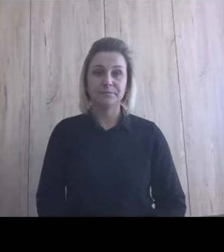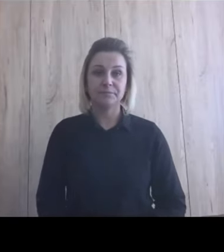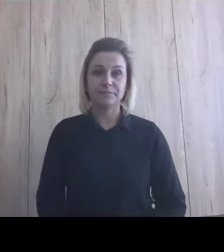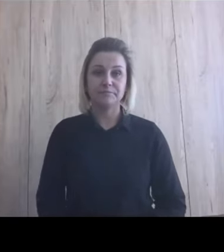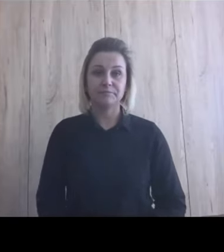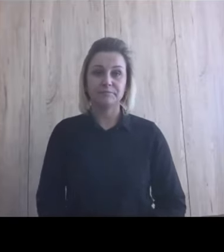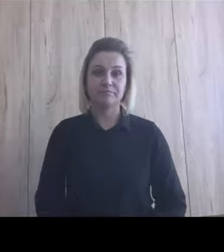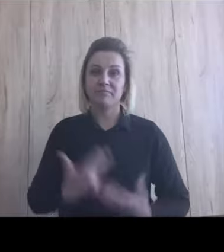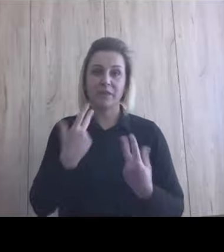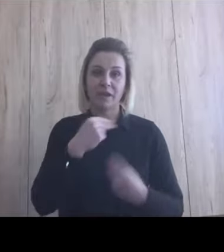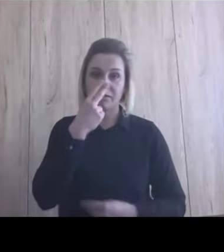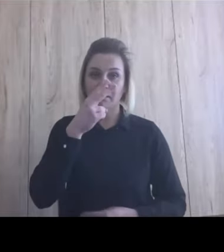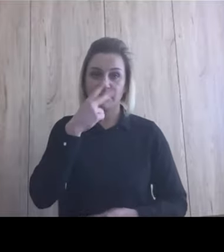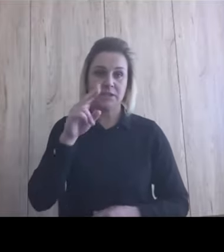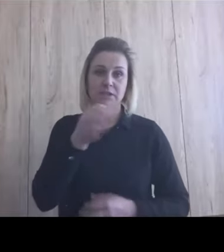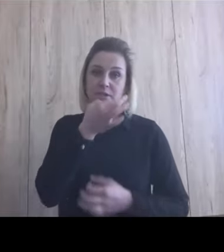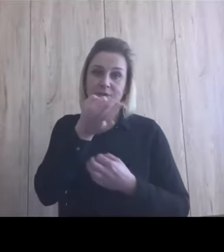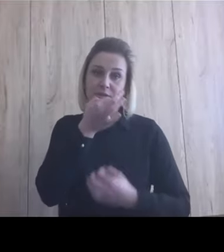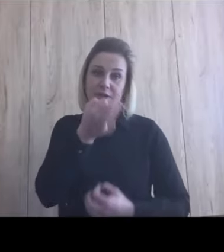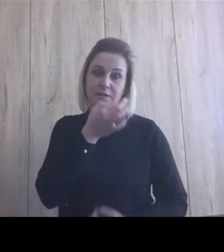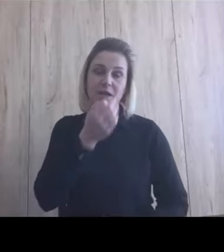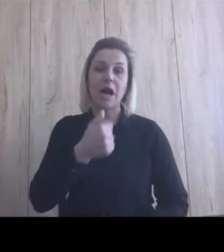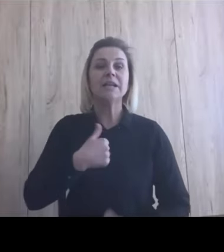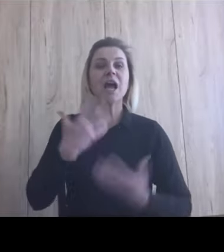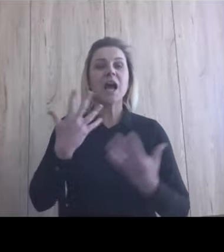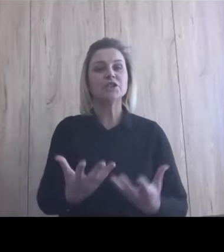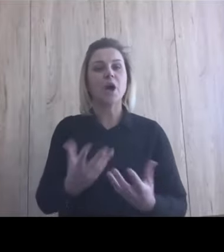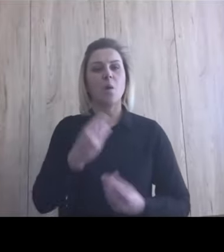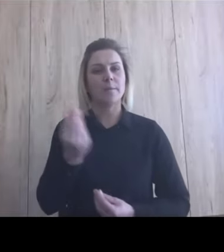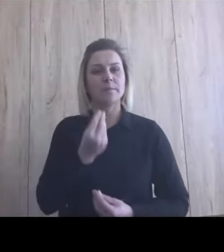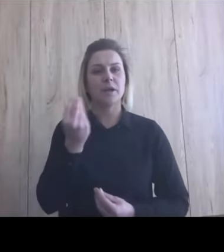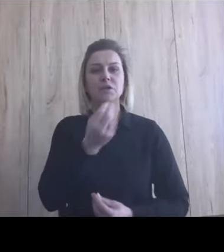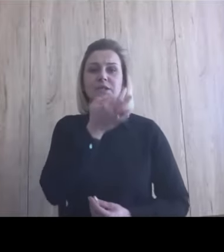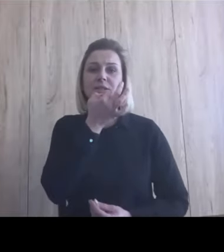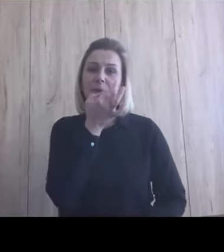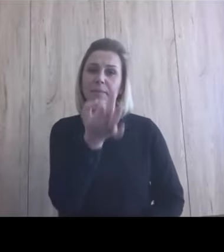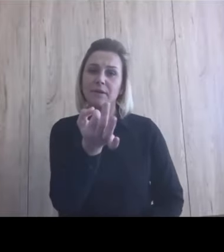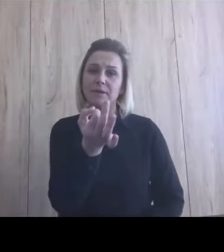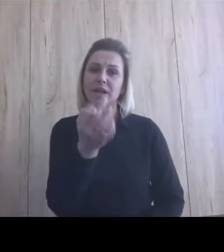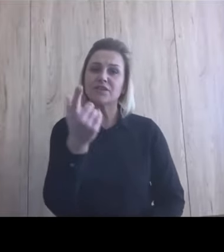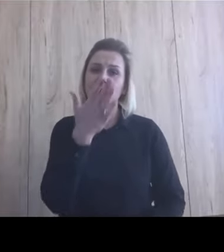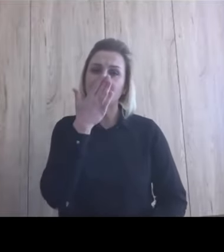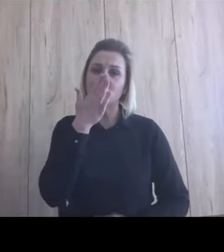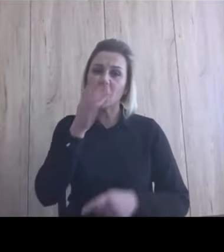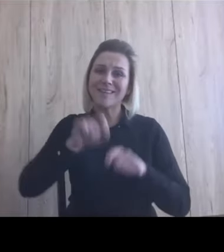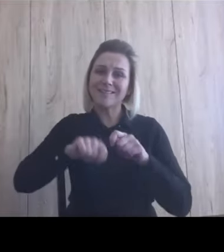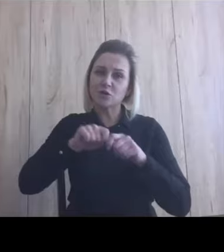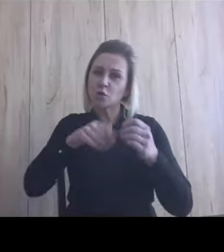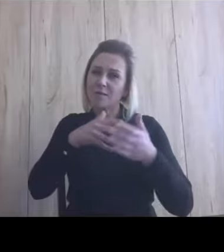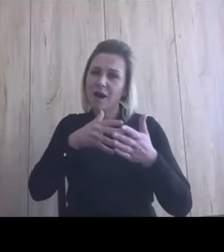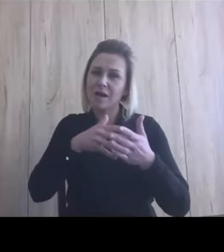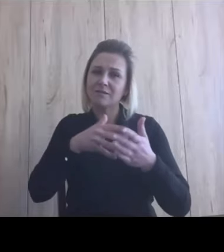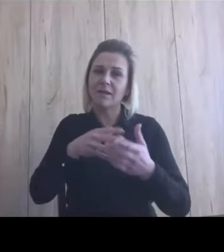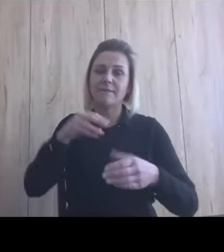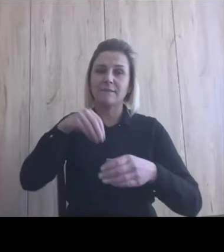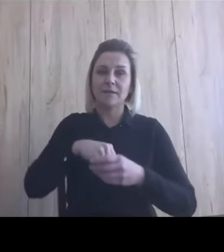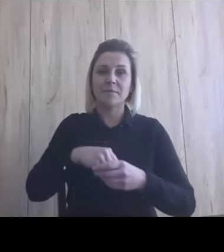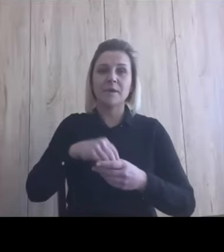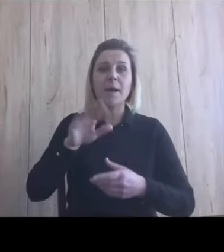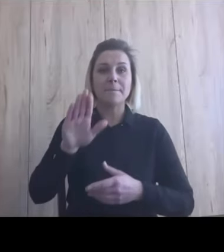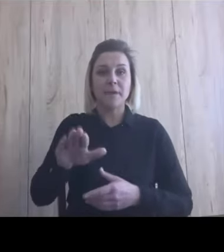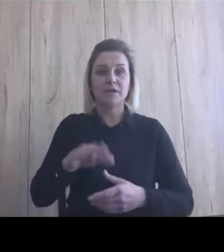Nie widzę na razie pytań. Ja chciałam Olgierd dopytać o samo testowanie rozwiązania, bo mieliście tam bardzo